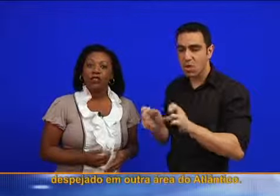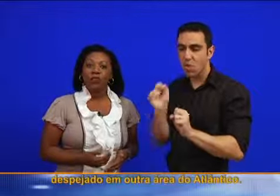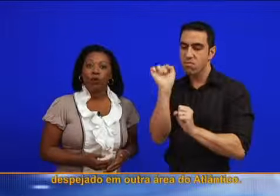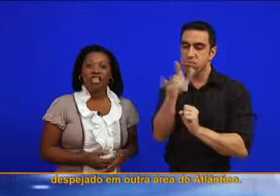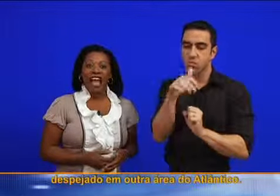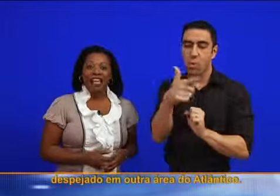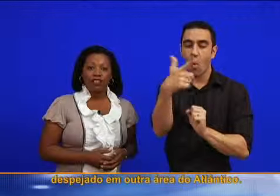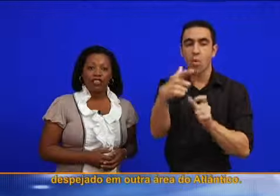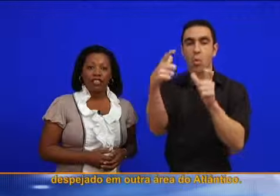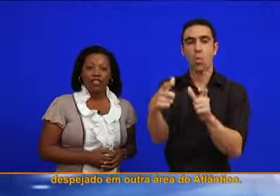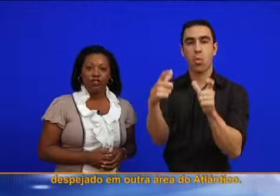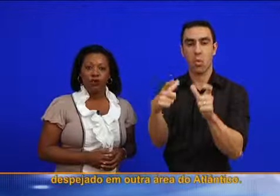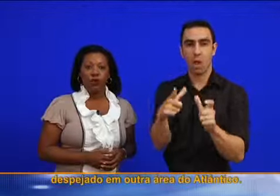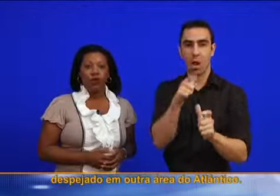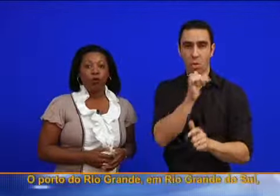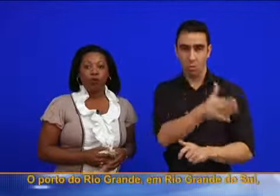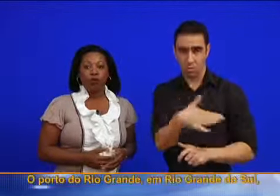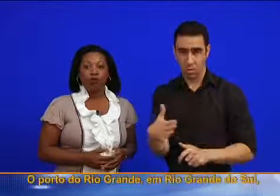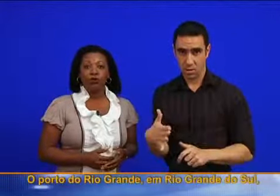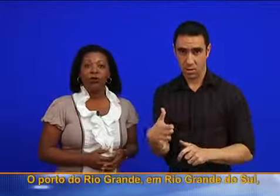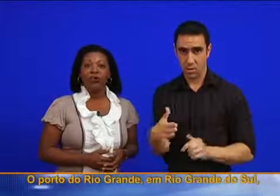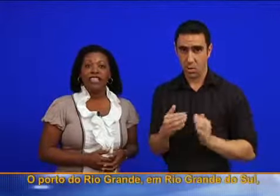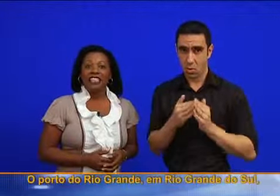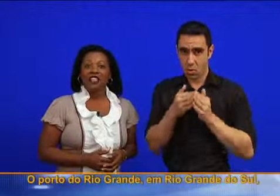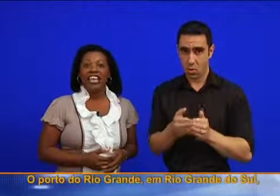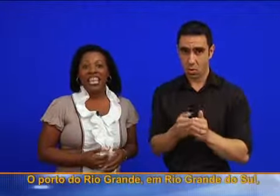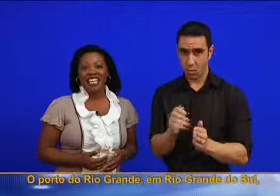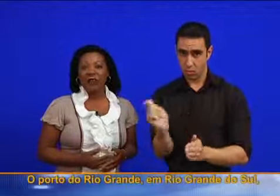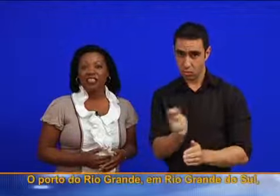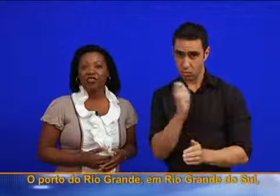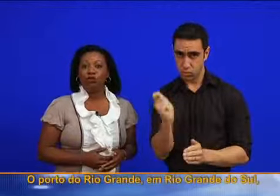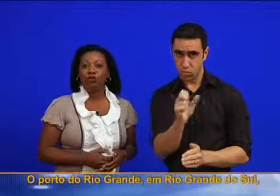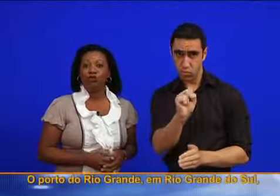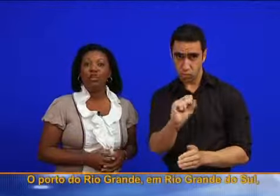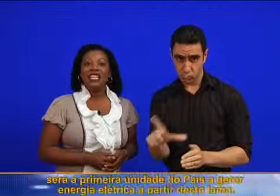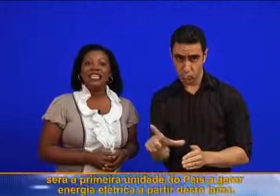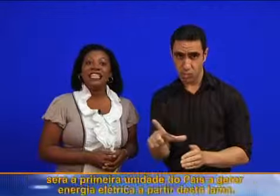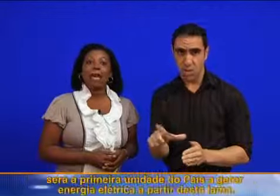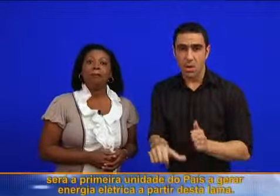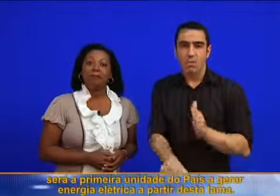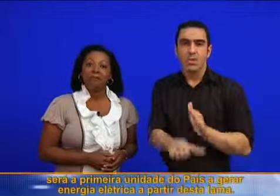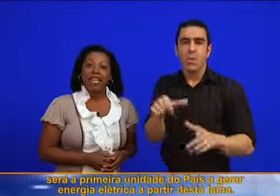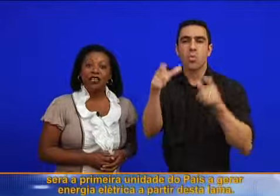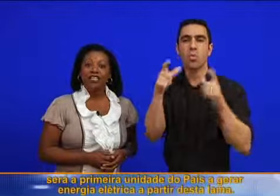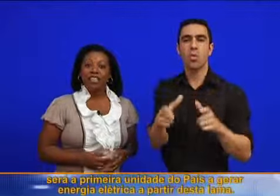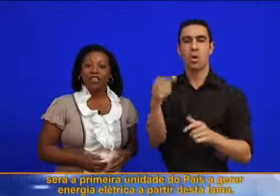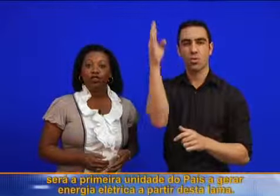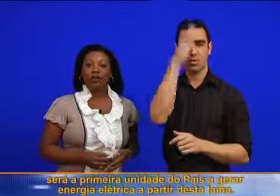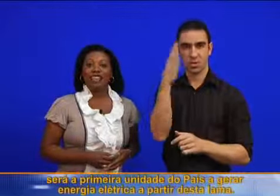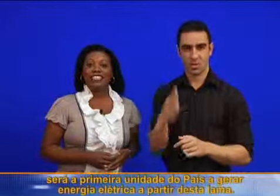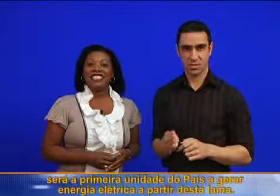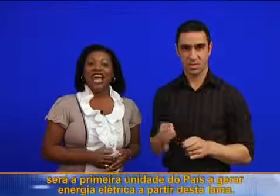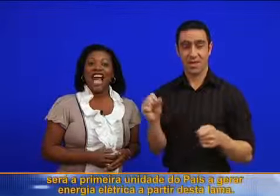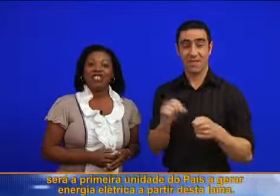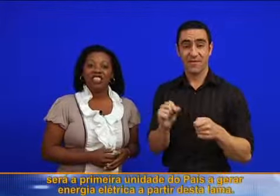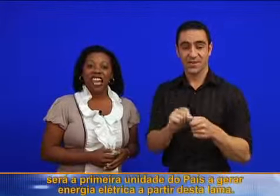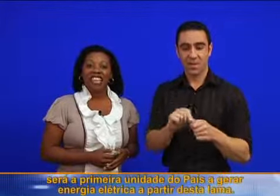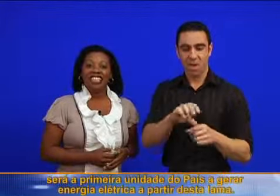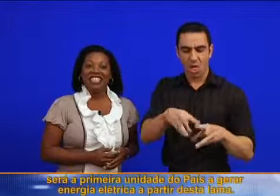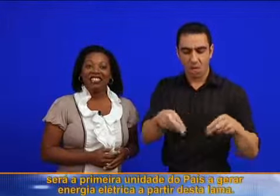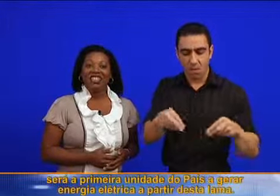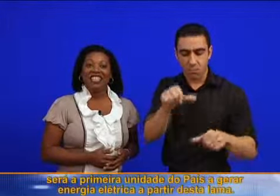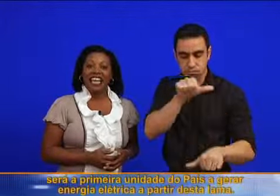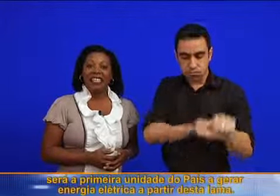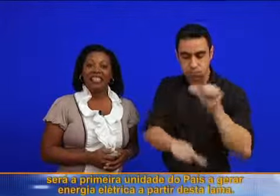despejado em outra área do Atlântico. O porto do Rio Grande, em Rio Grande do Sul, será a primeira unidade do país a